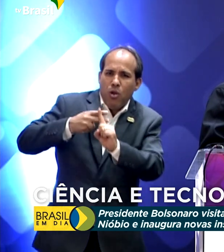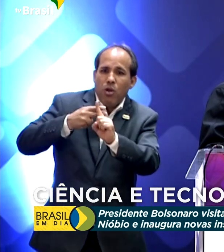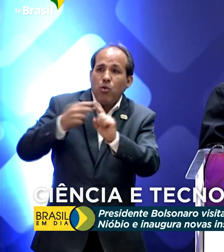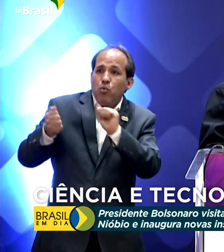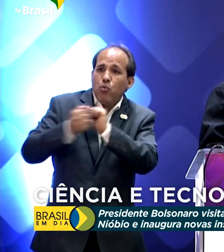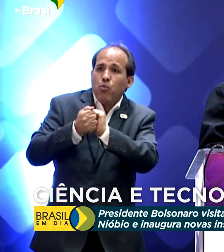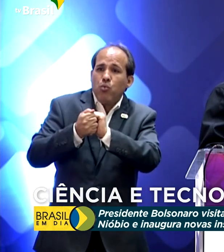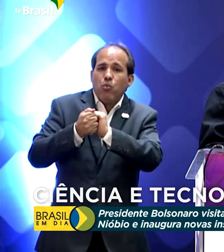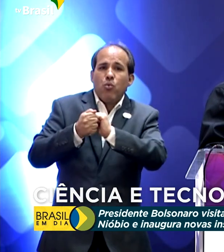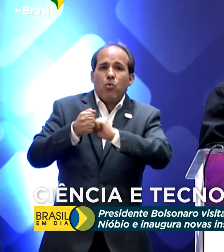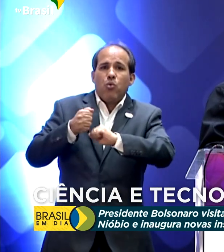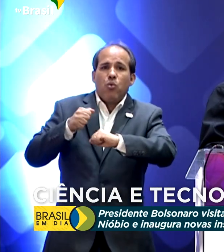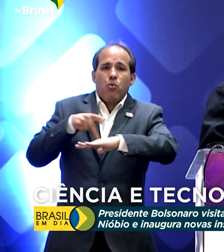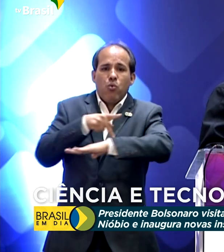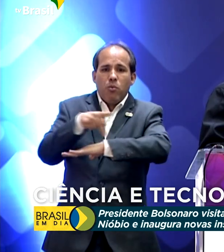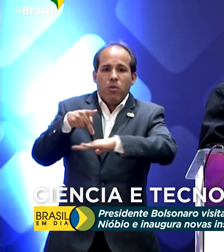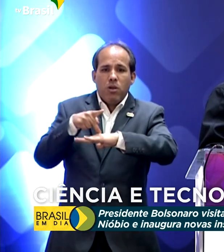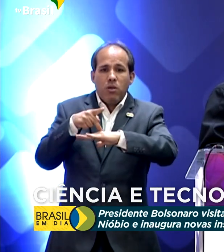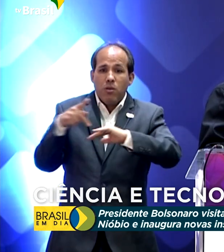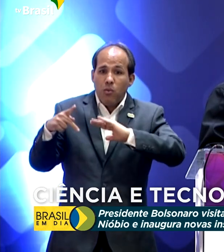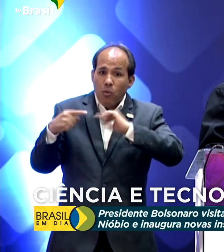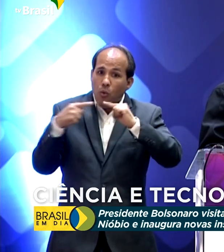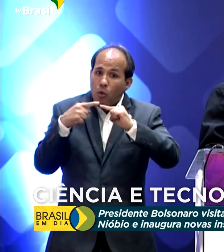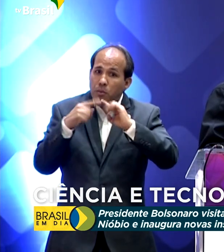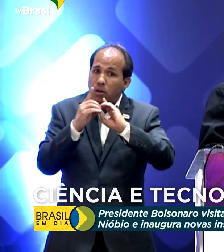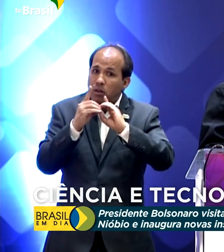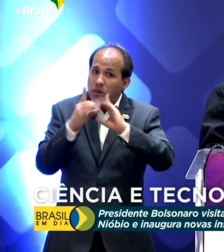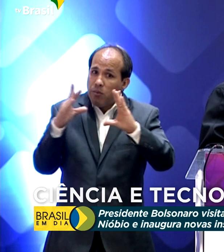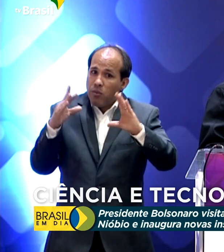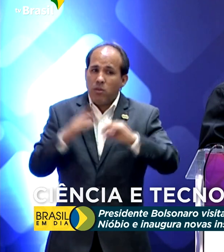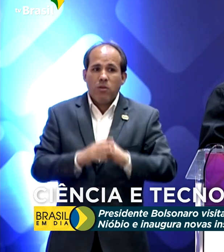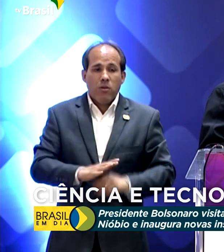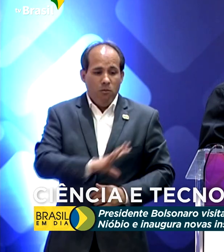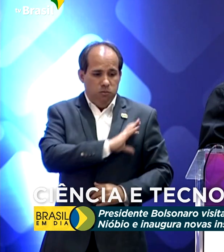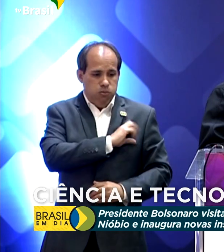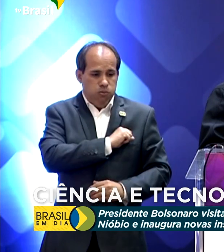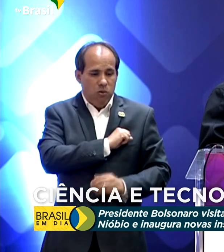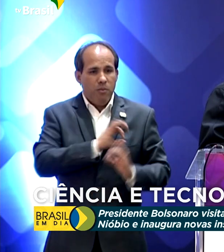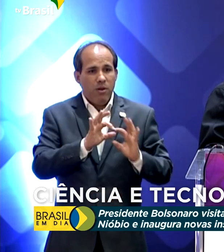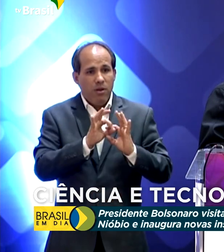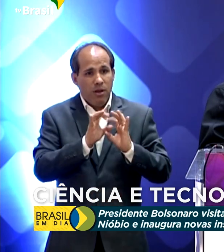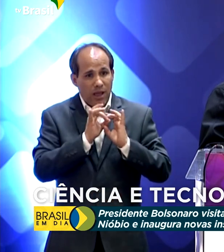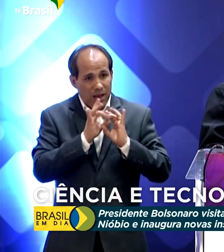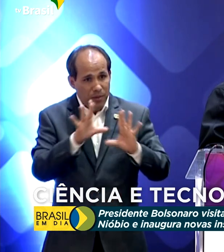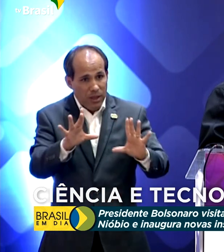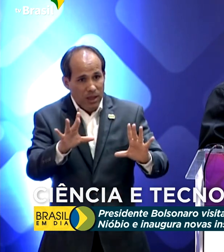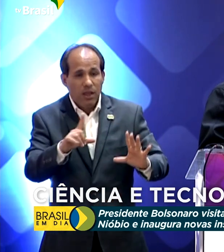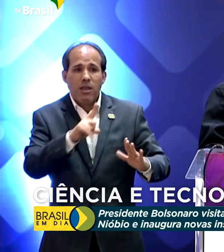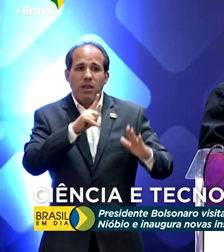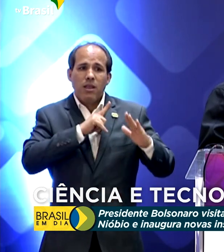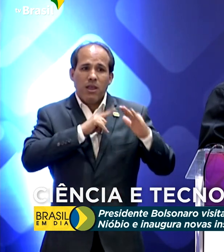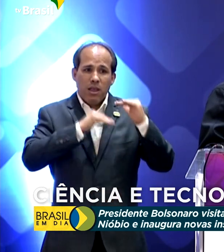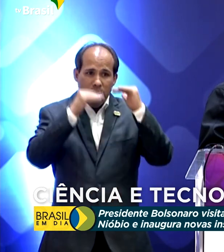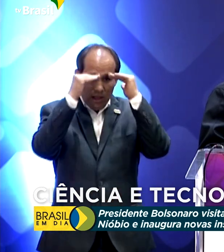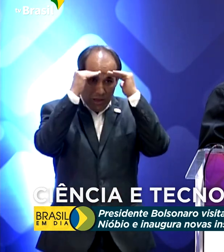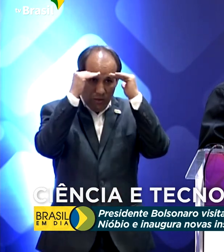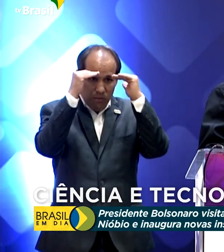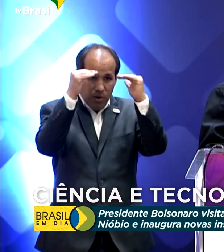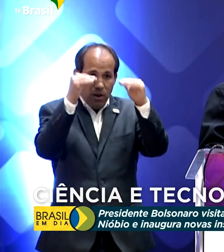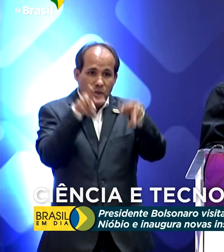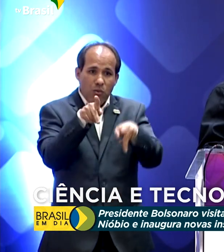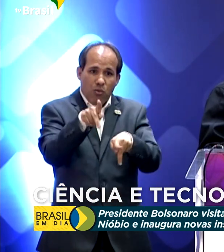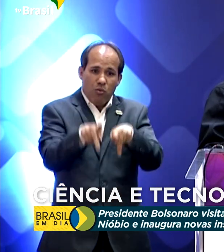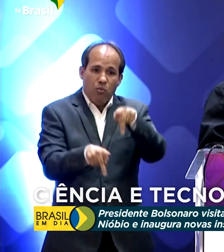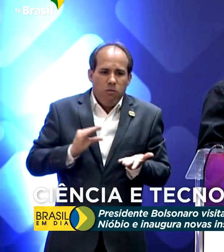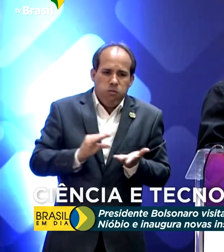democráticos, que amam sua liberdade, têm respeito com o seu